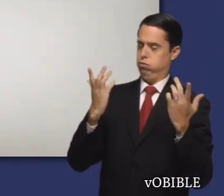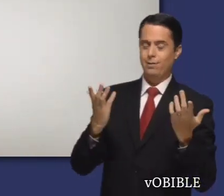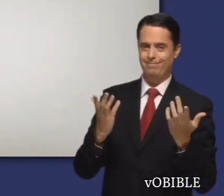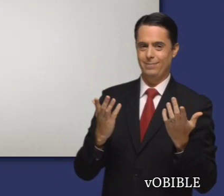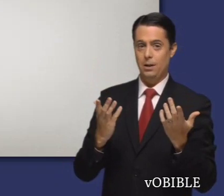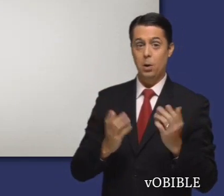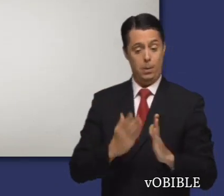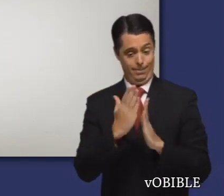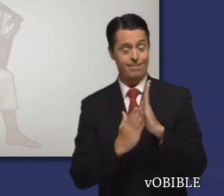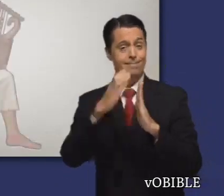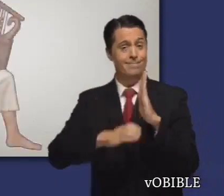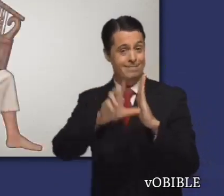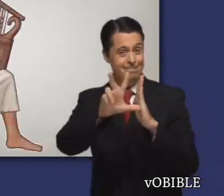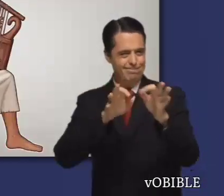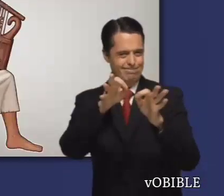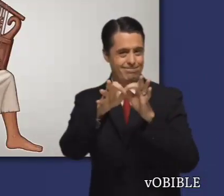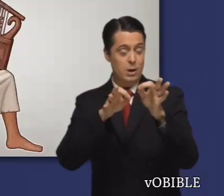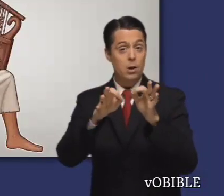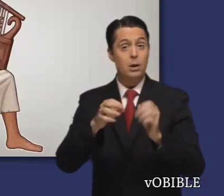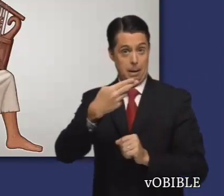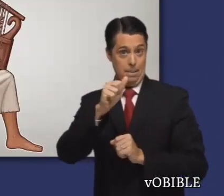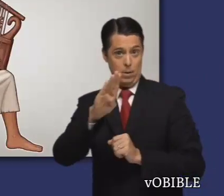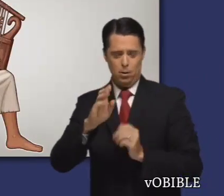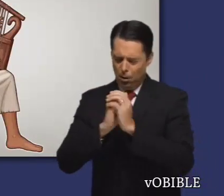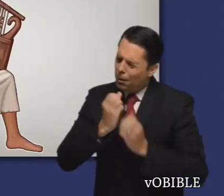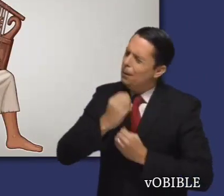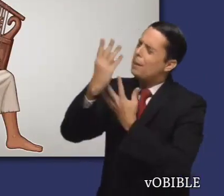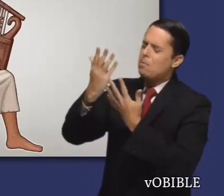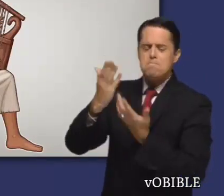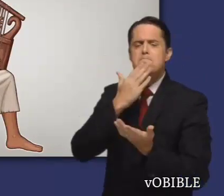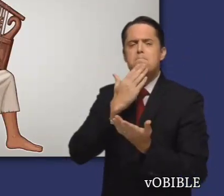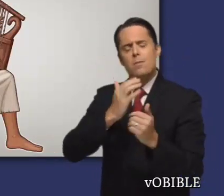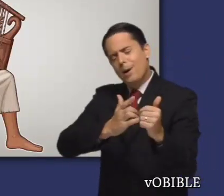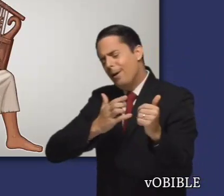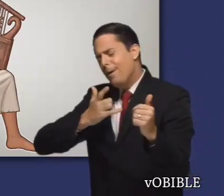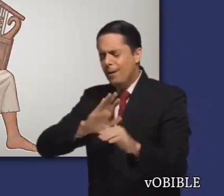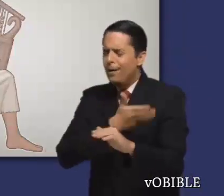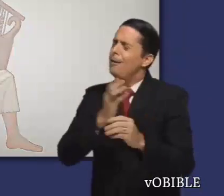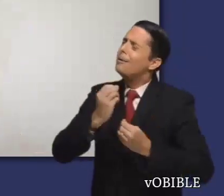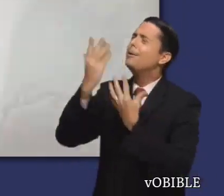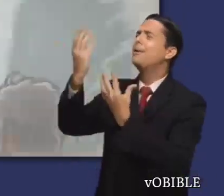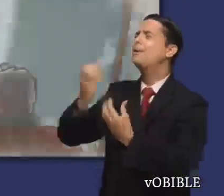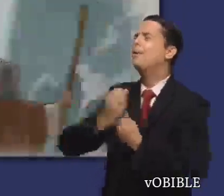El capítulo 3 es una oración de Abacuc en la que expresa su lamento en forma de canción.